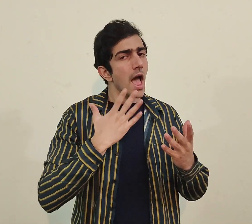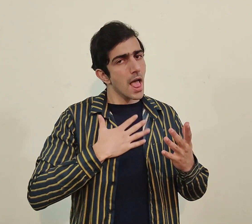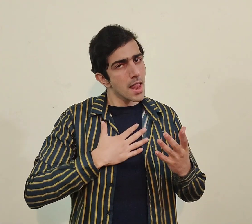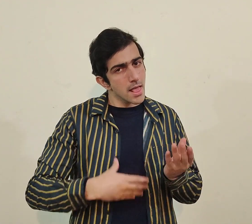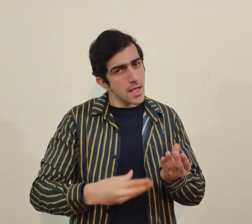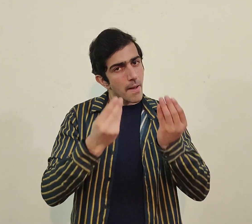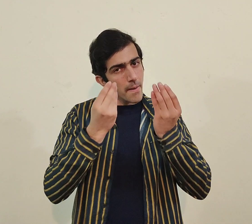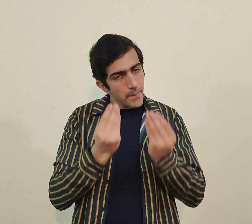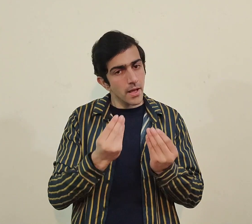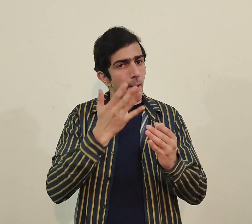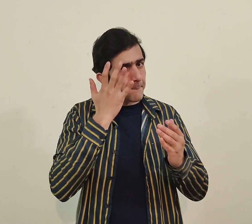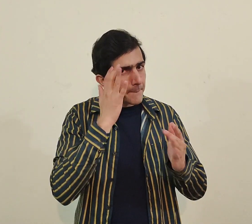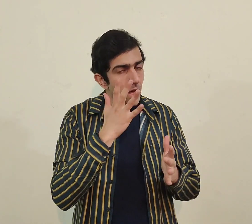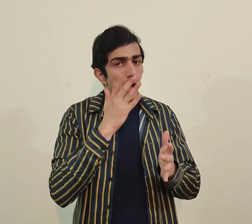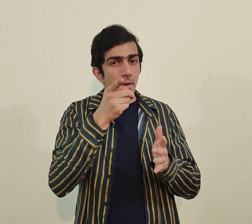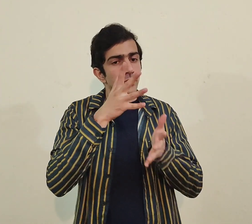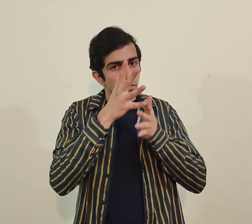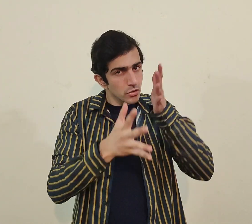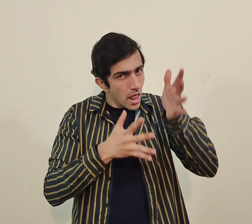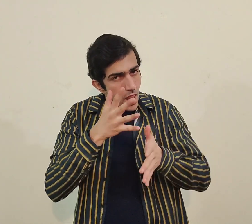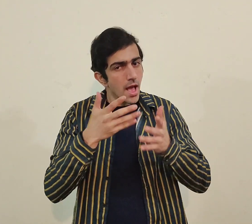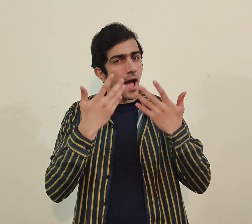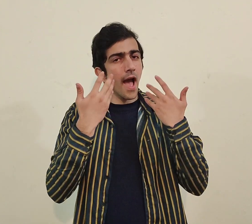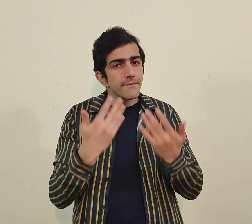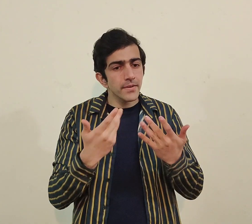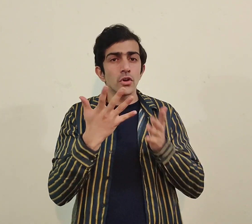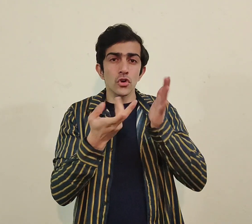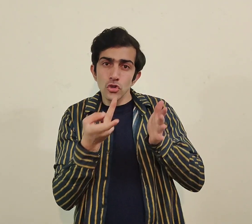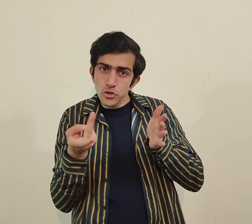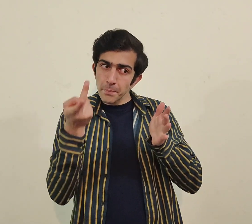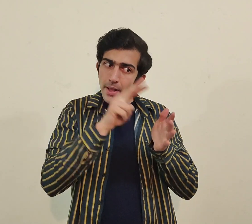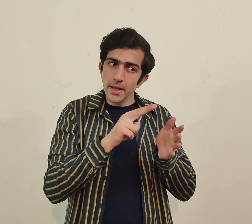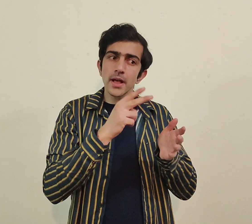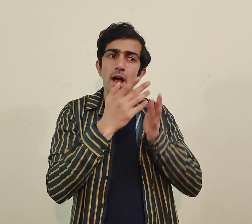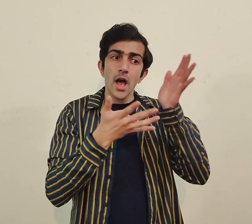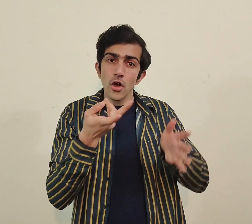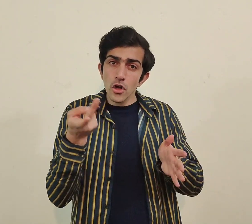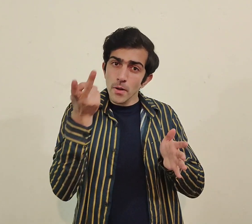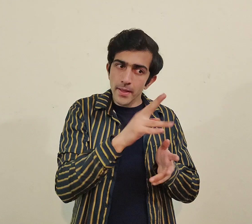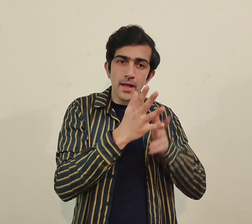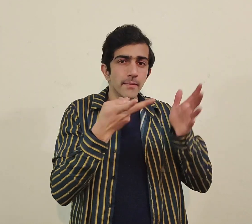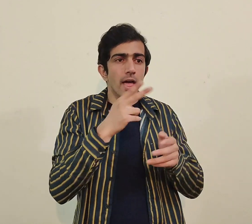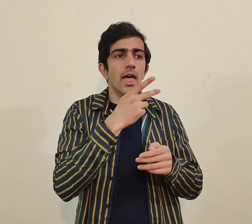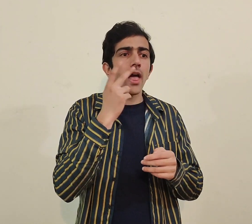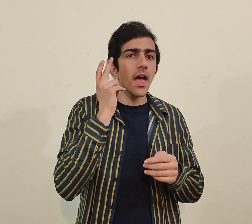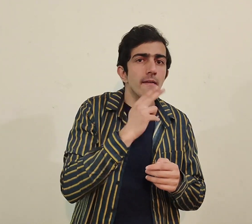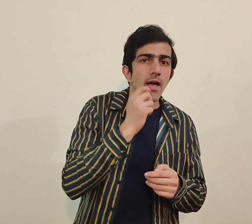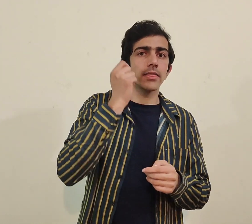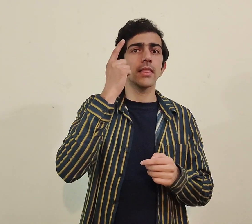اس طرح deaf person کو مت کہیں آپ آرام سے communicate کریں اگر کوئی بات نہیں سمجھ رہی تو آپ دوبارہ repeat کر